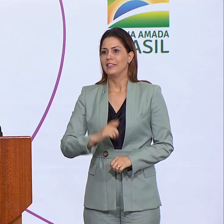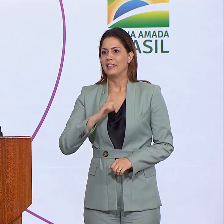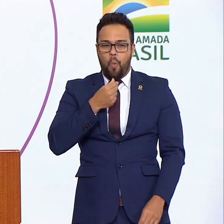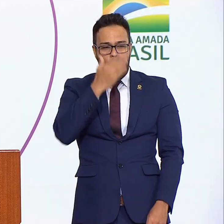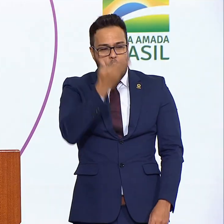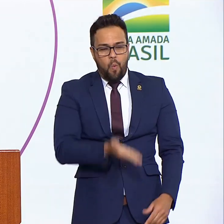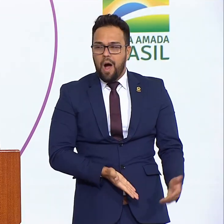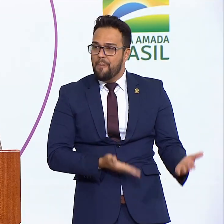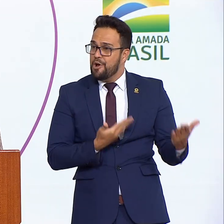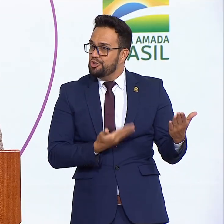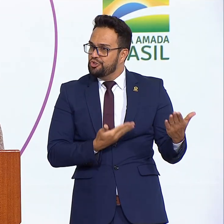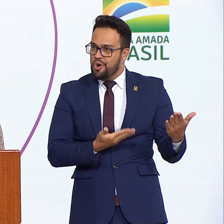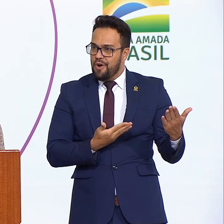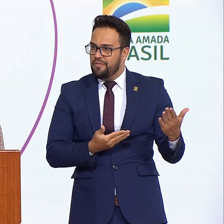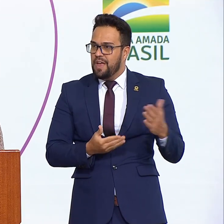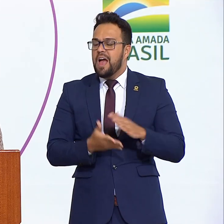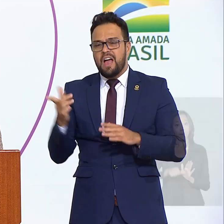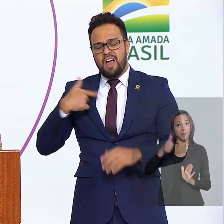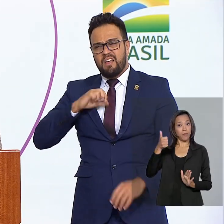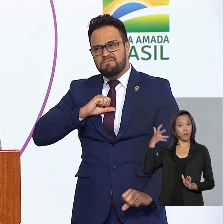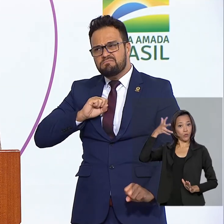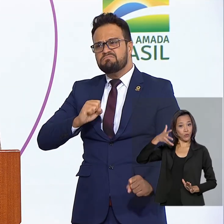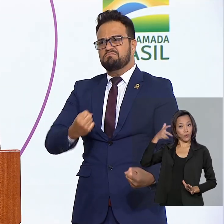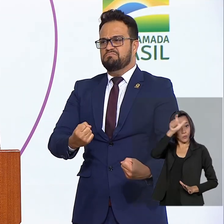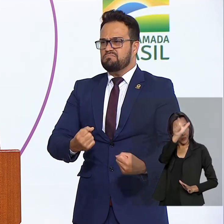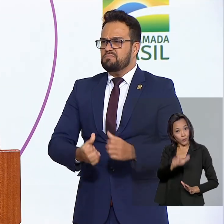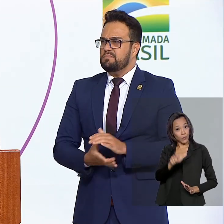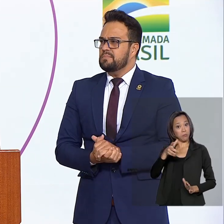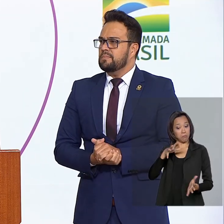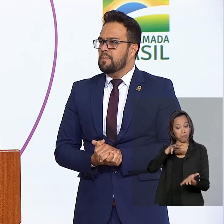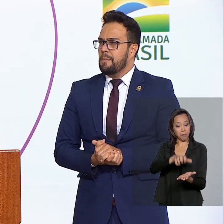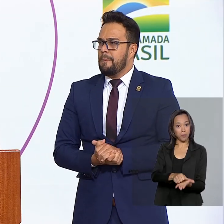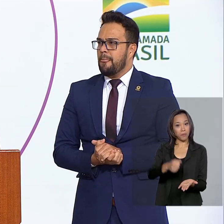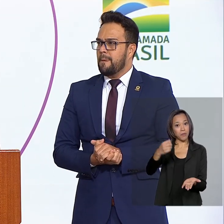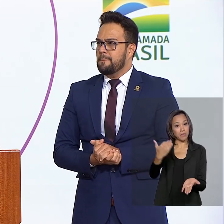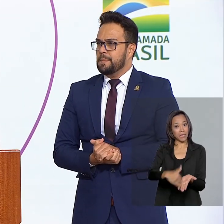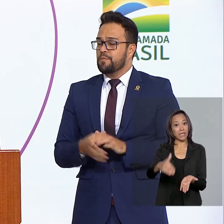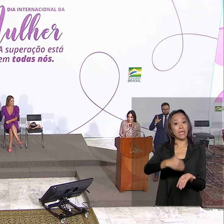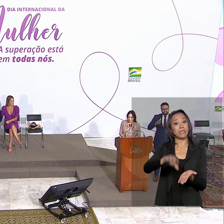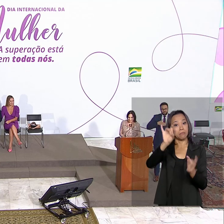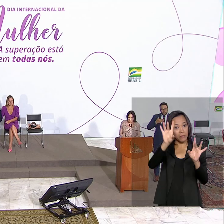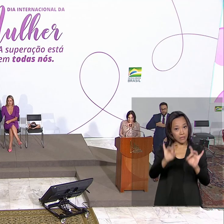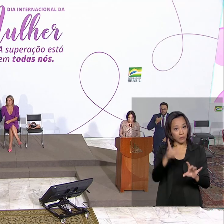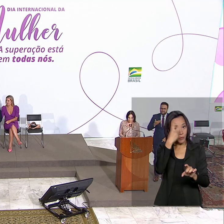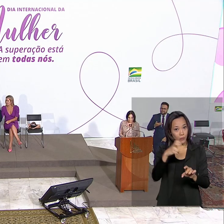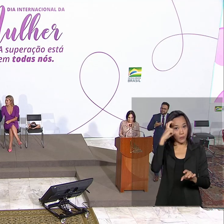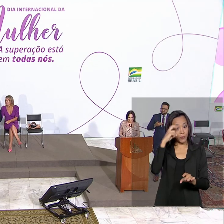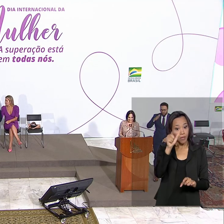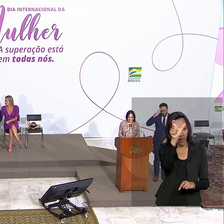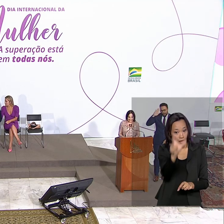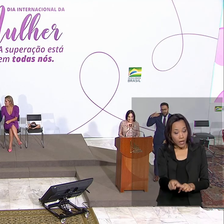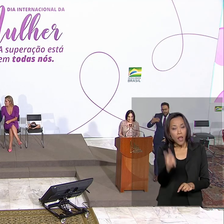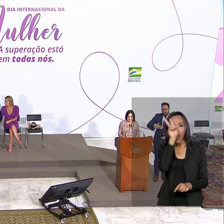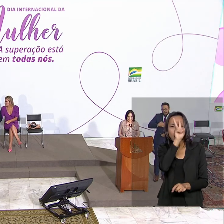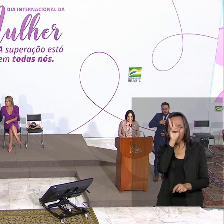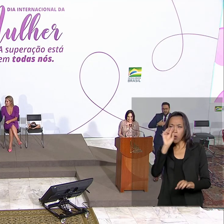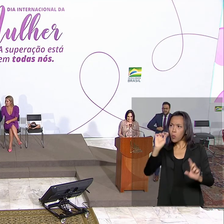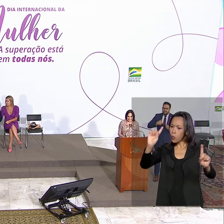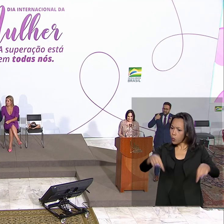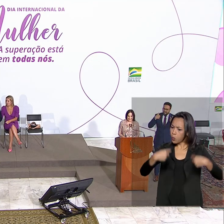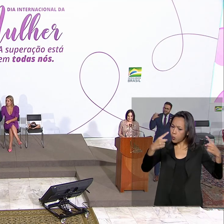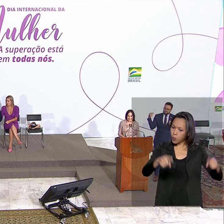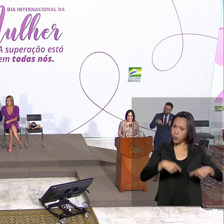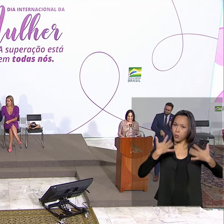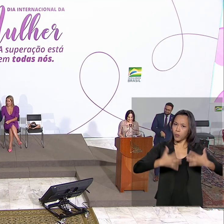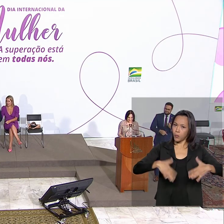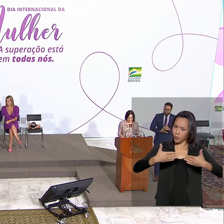mulher. Em seu primeiro discurso após tomar posse como secretária especial da cultura, Regina Duarte lembrou dos desafios que a